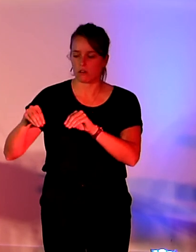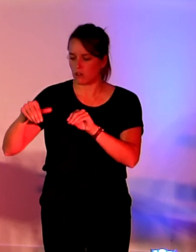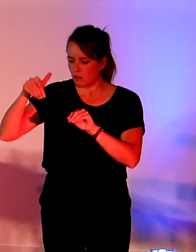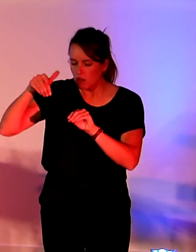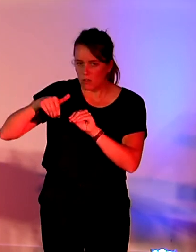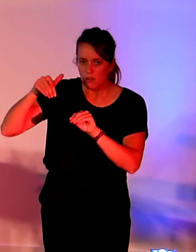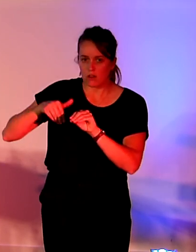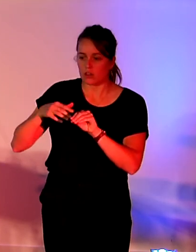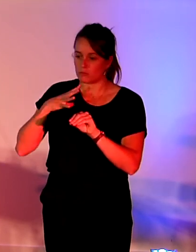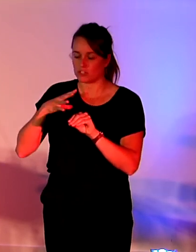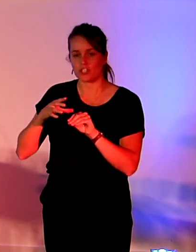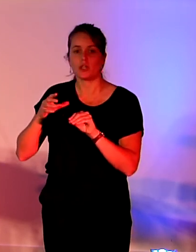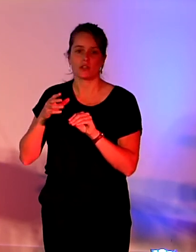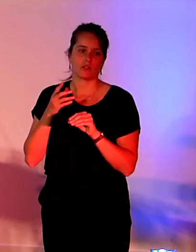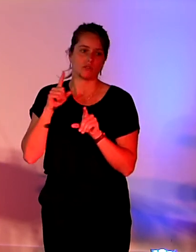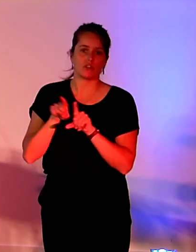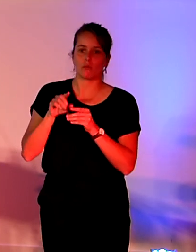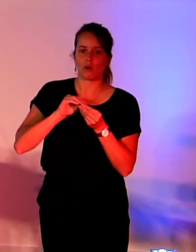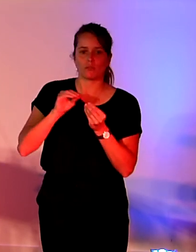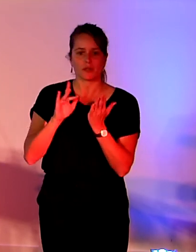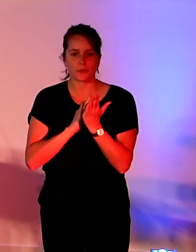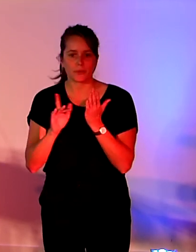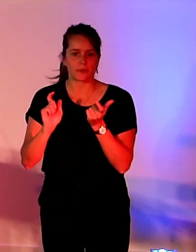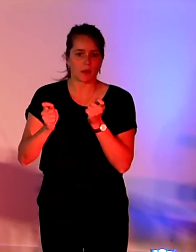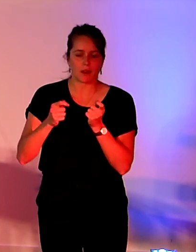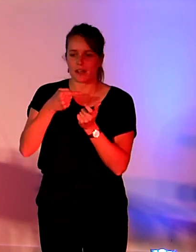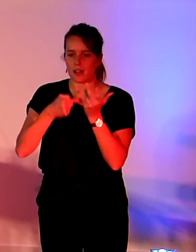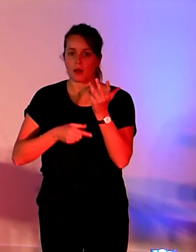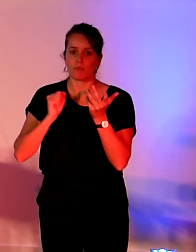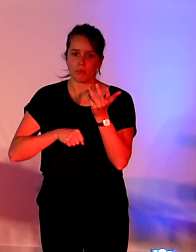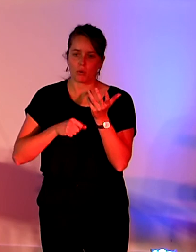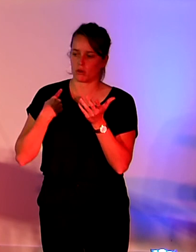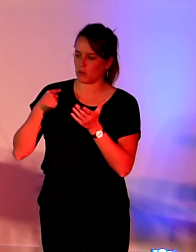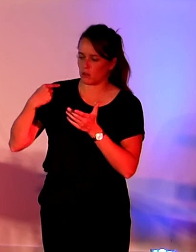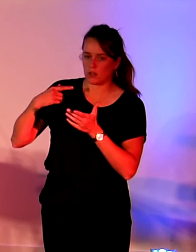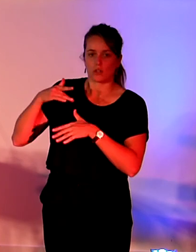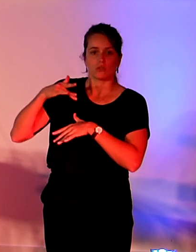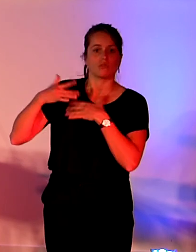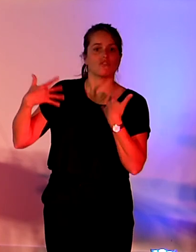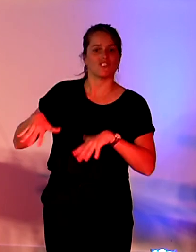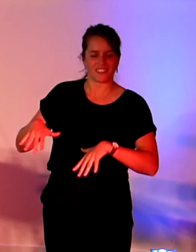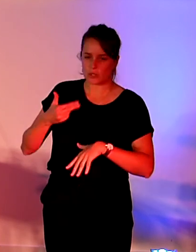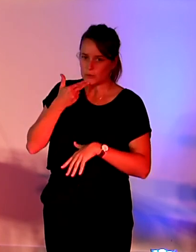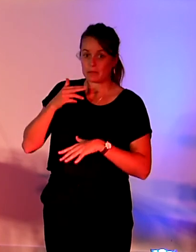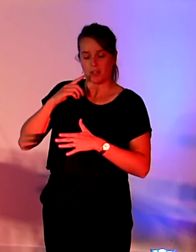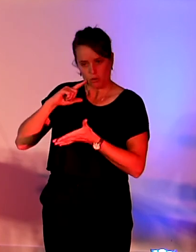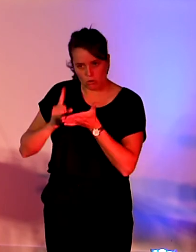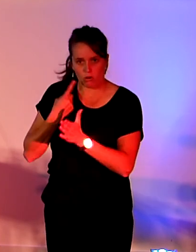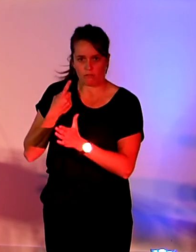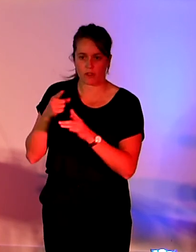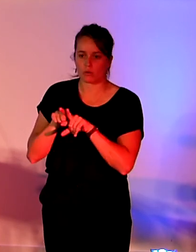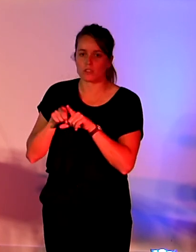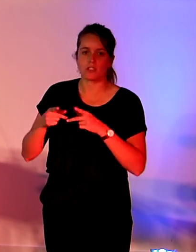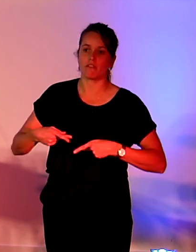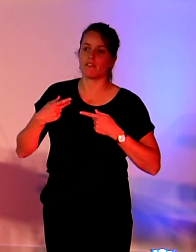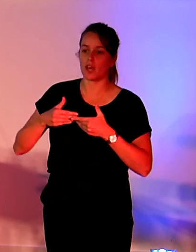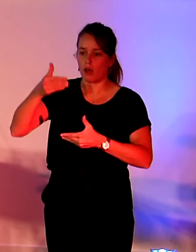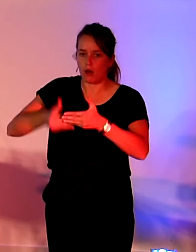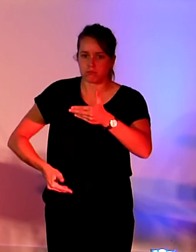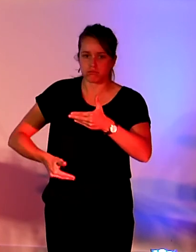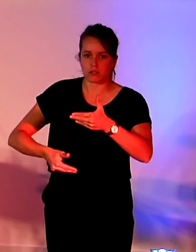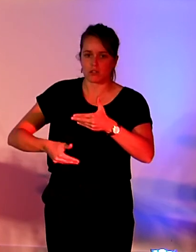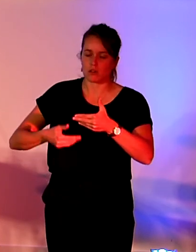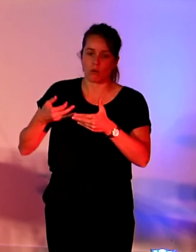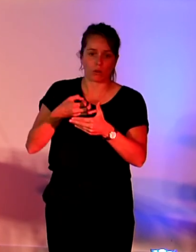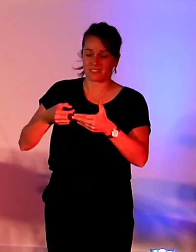produits reconditionnés et sur des conseils d'usage, d'entretien pour rallonger la durée de vie des produits. Et